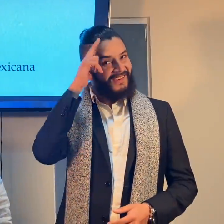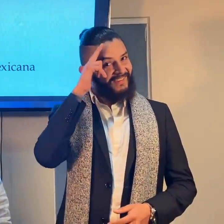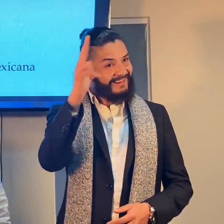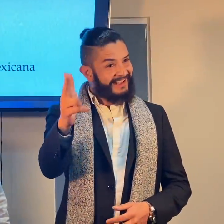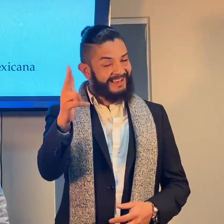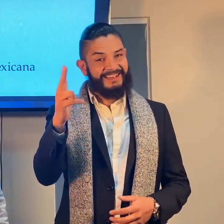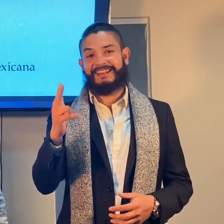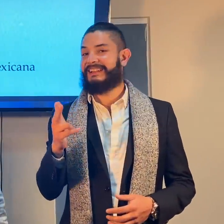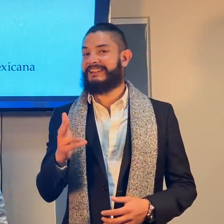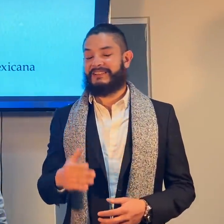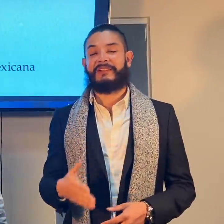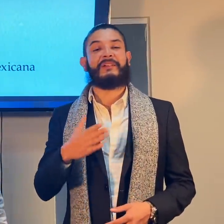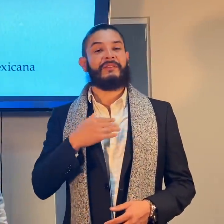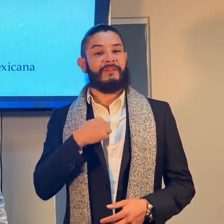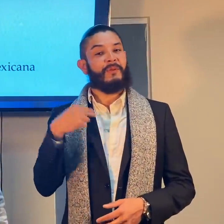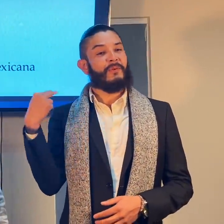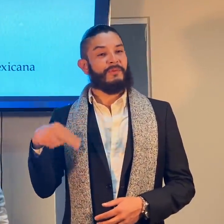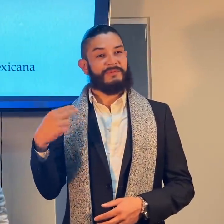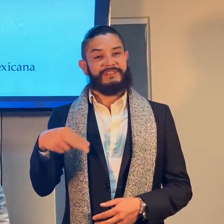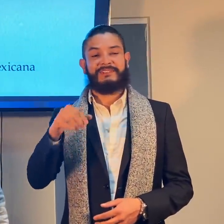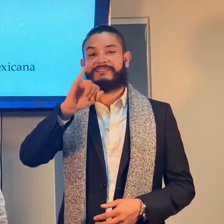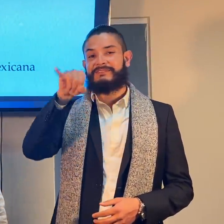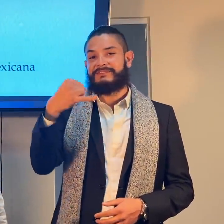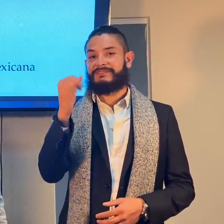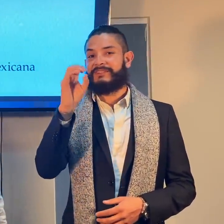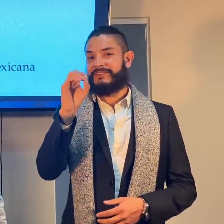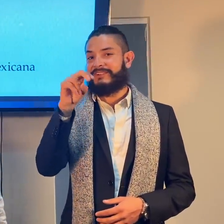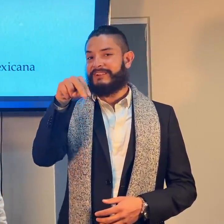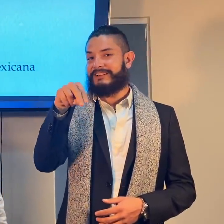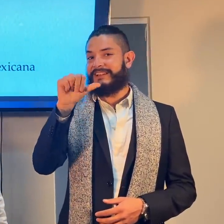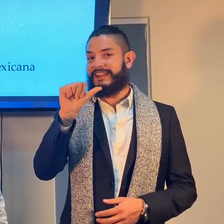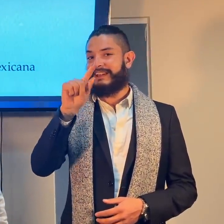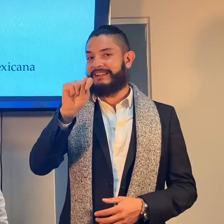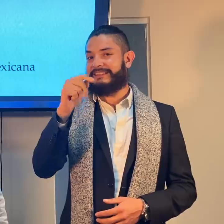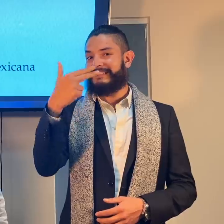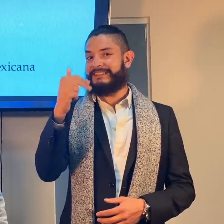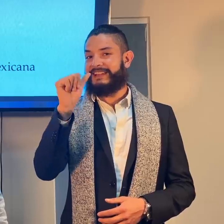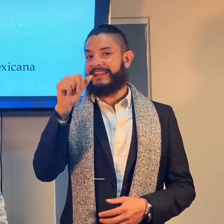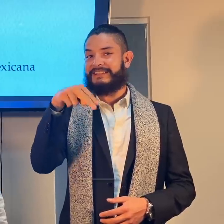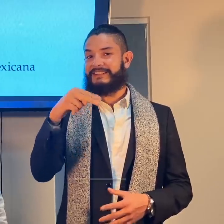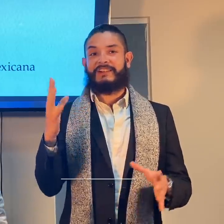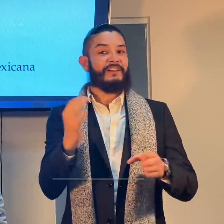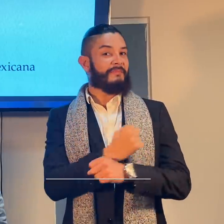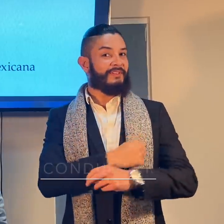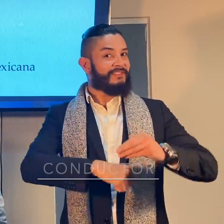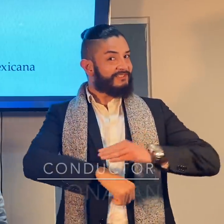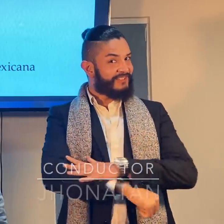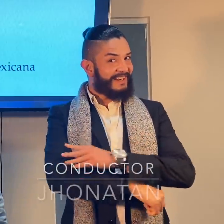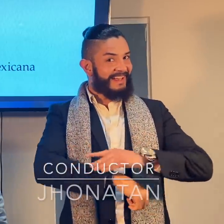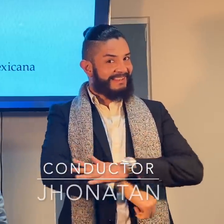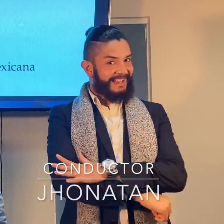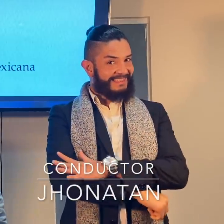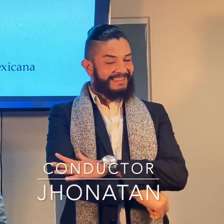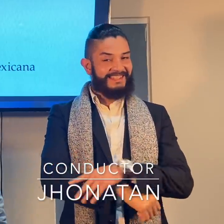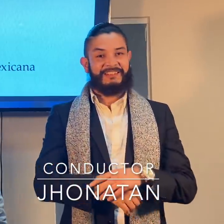Hola, mi nombre es Jonathan y mi seña es esta.